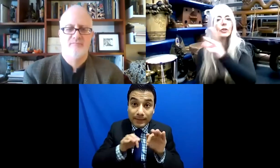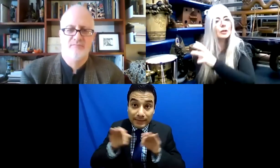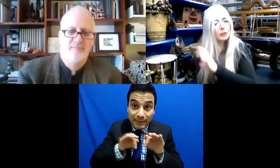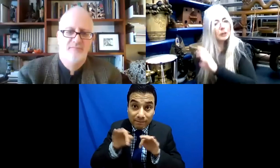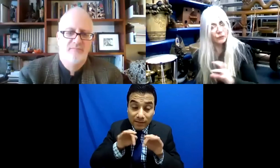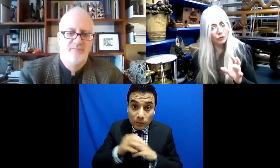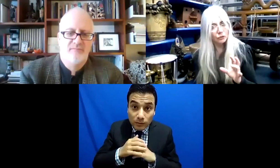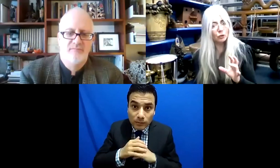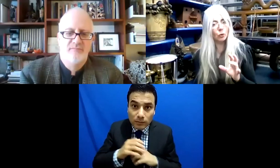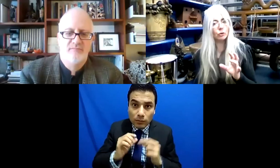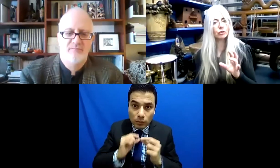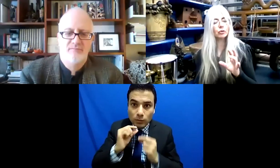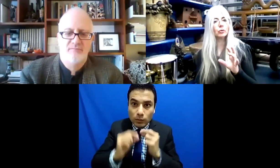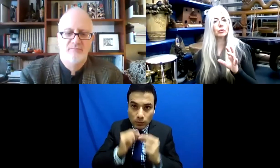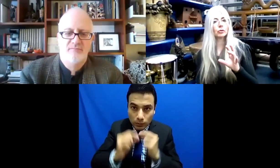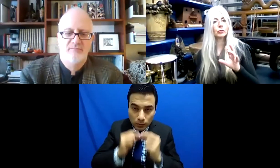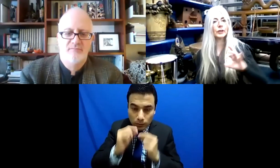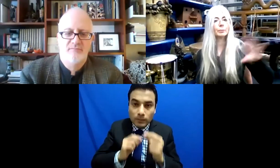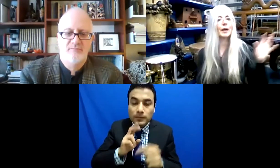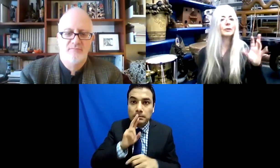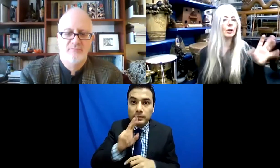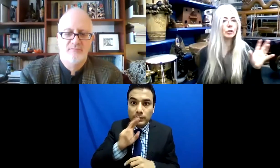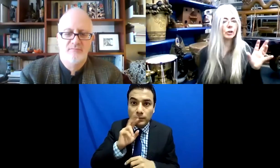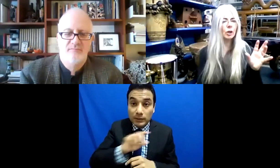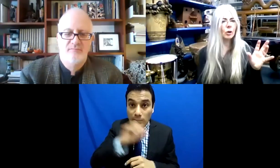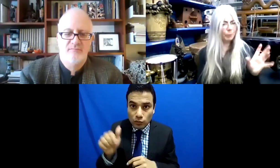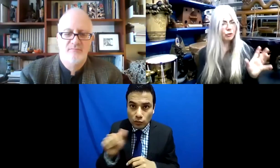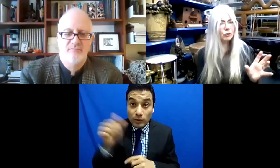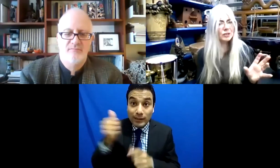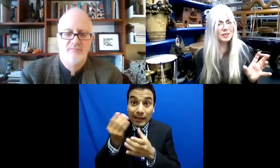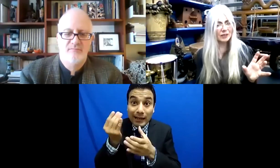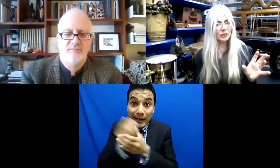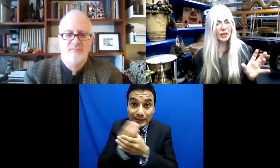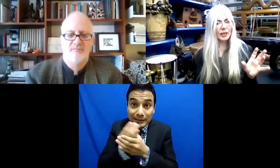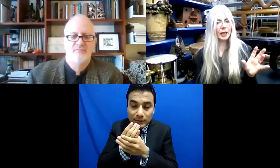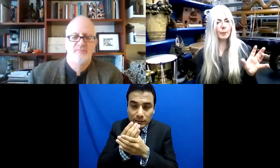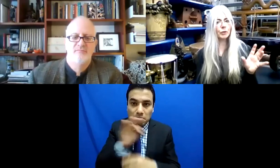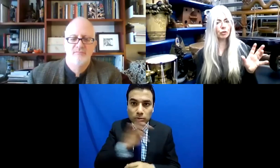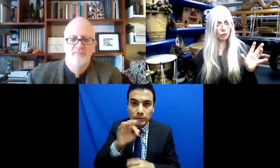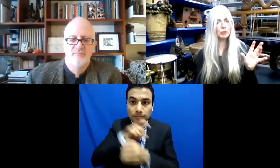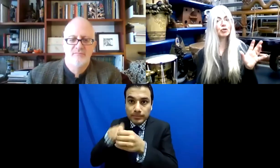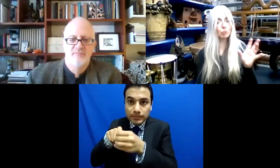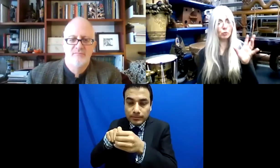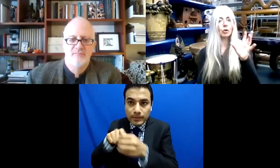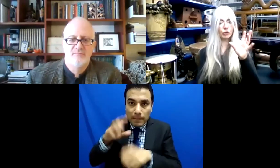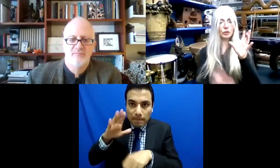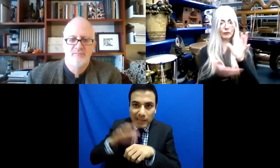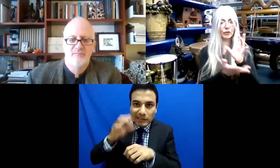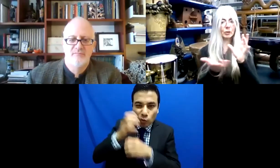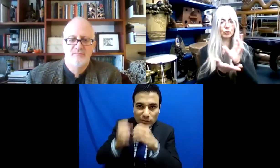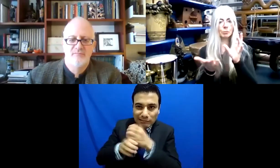creció. Me permitió entrar a otras clases para expandir otras oportunidades y